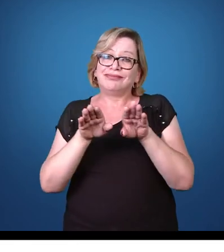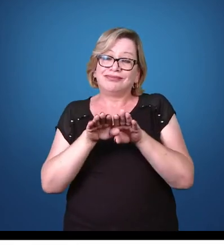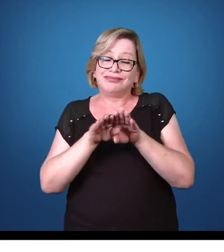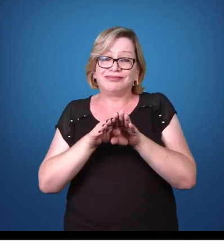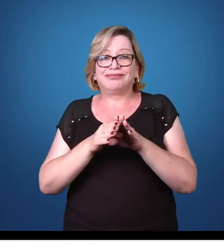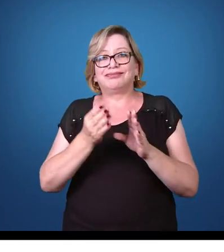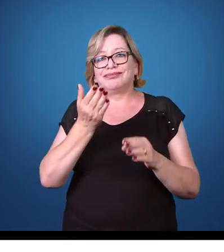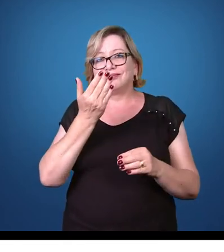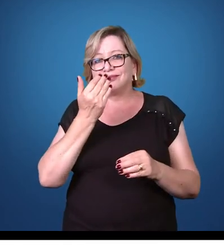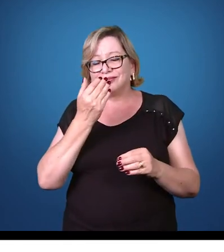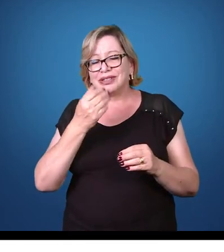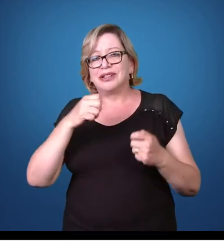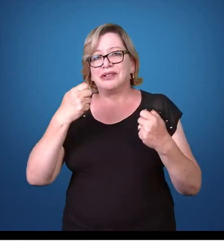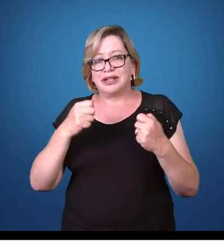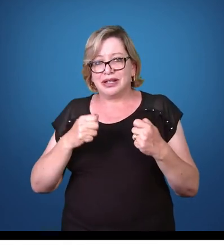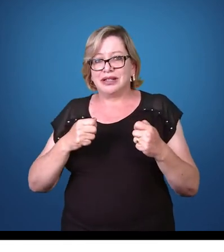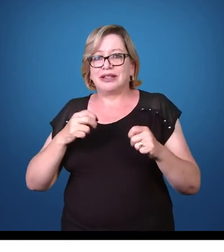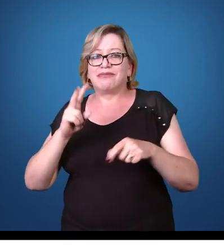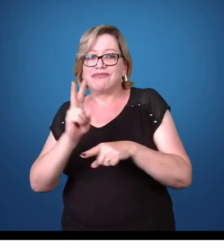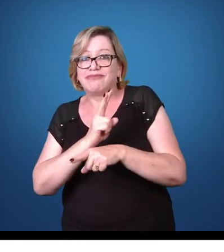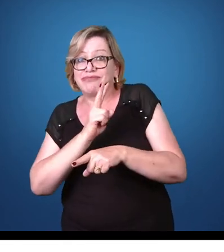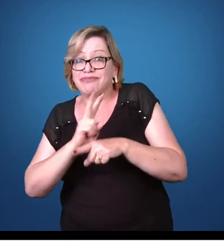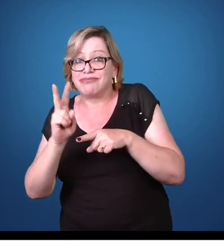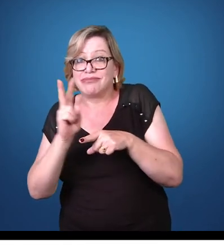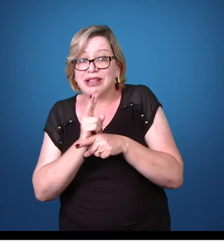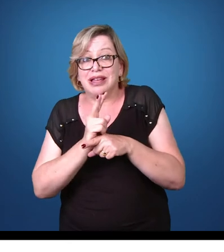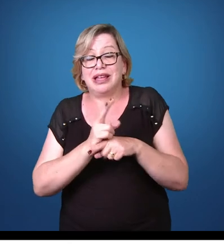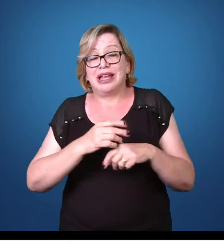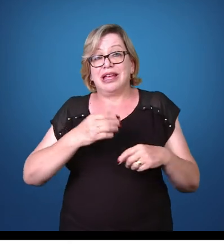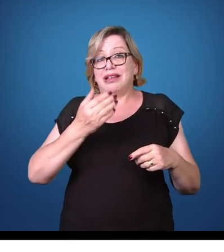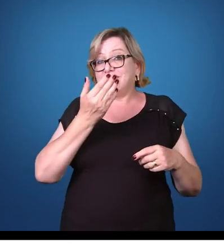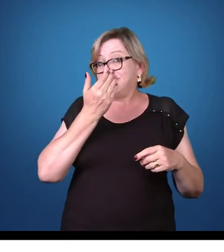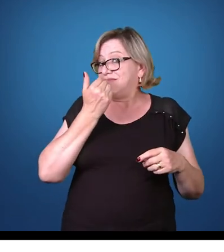ter condições sanitárias próprias, vasos,